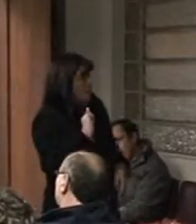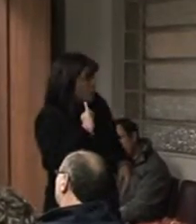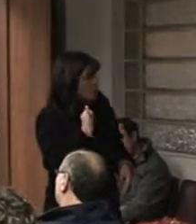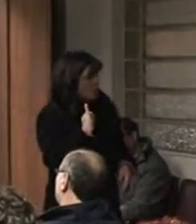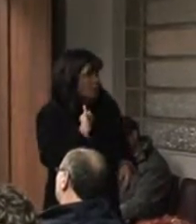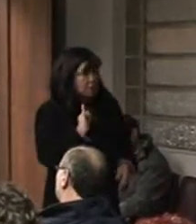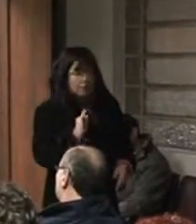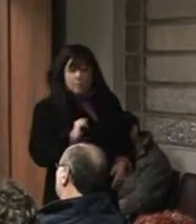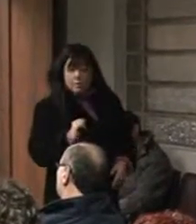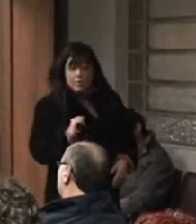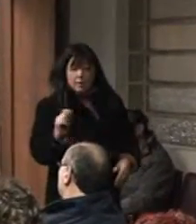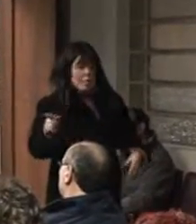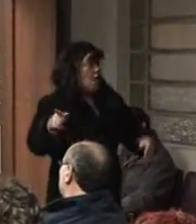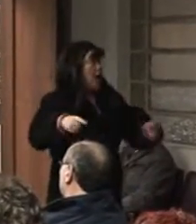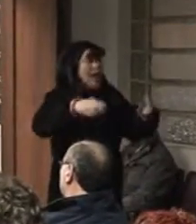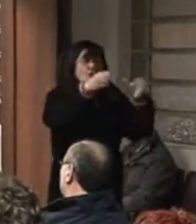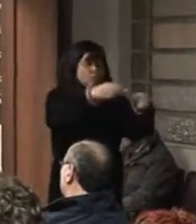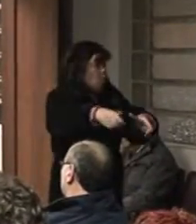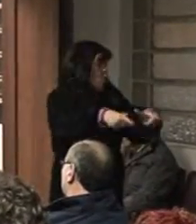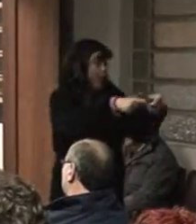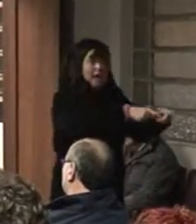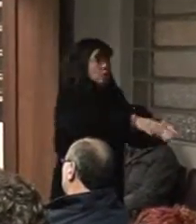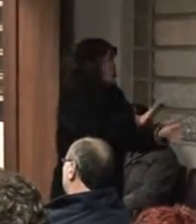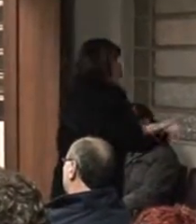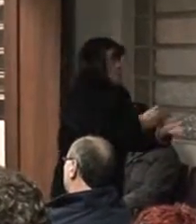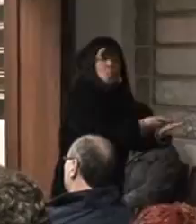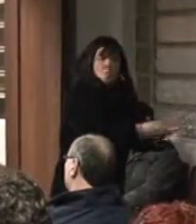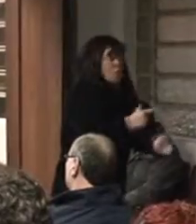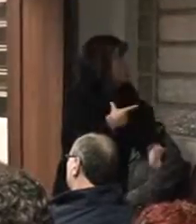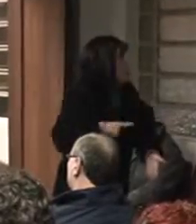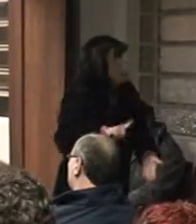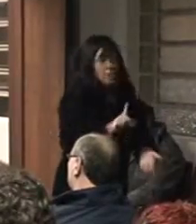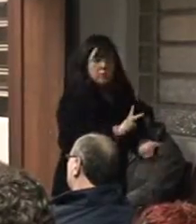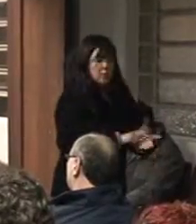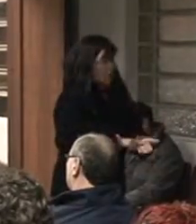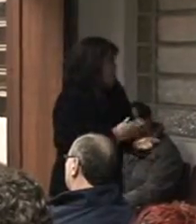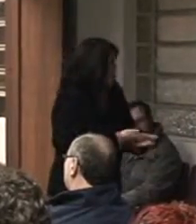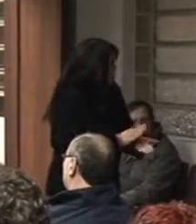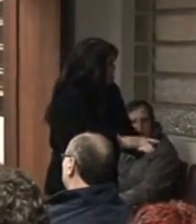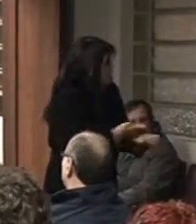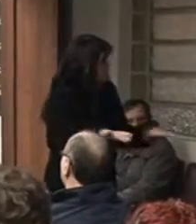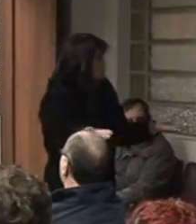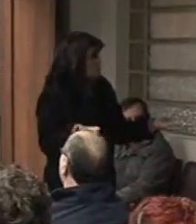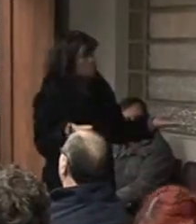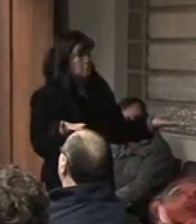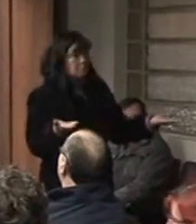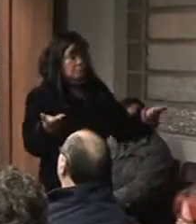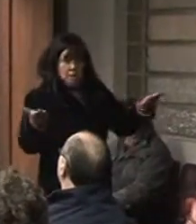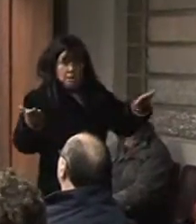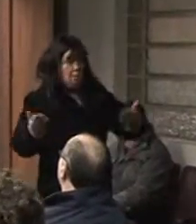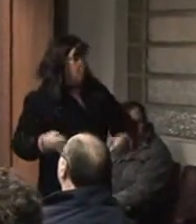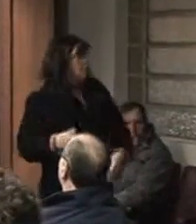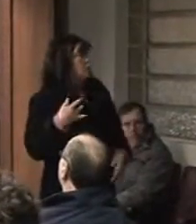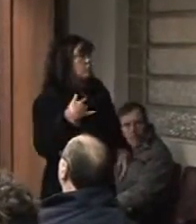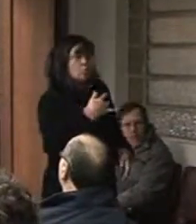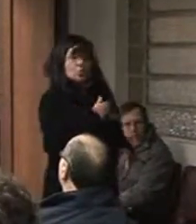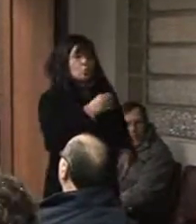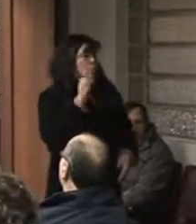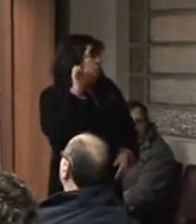intérprete de livros, a abertura geralmente desses eventos, eles são abertos na sociedade, independente se tenha